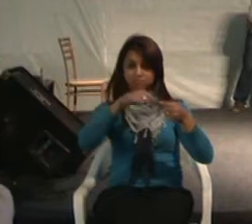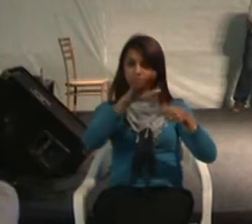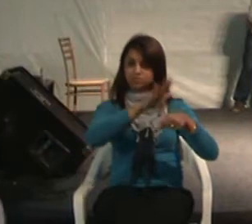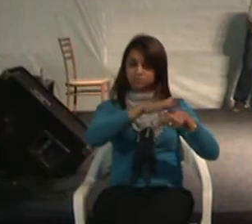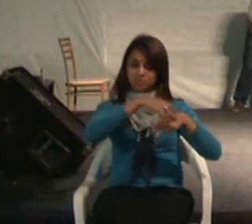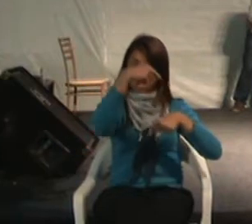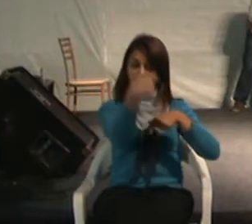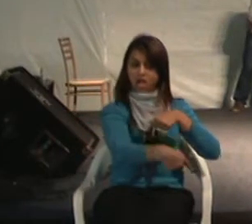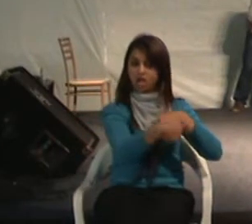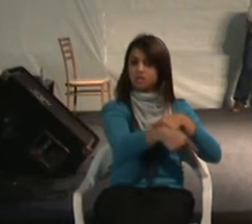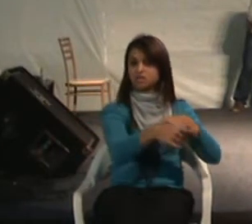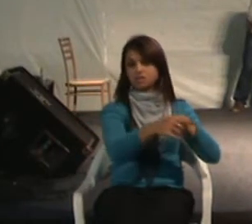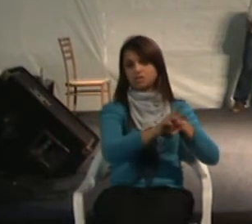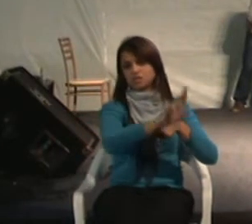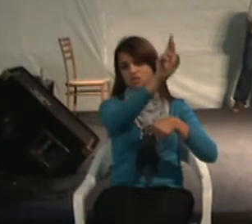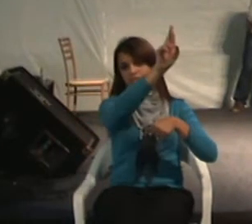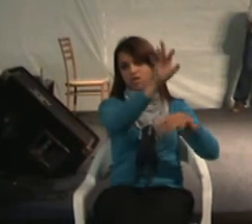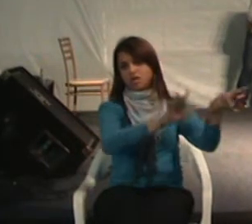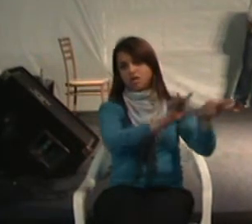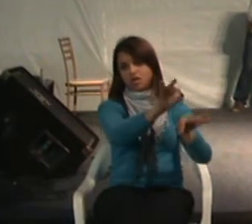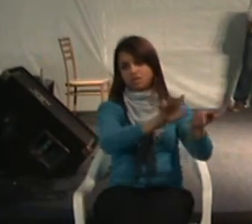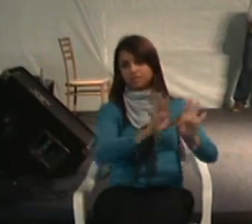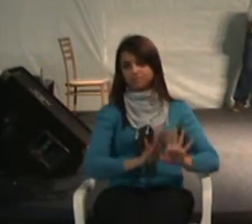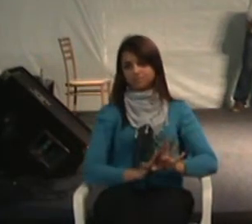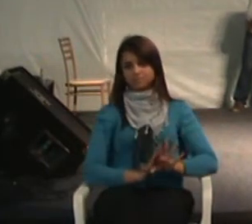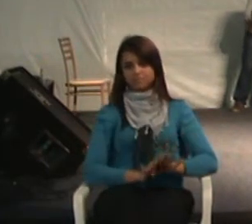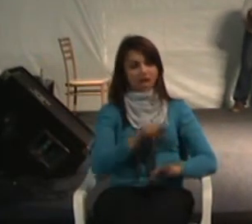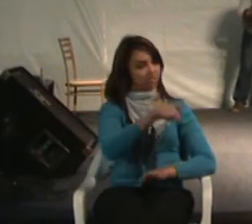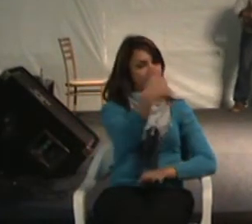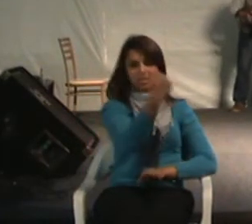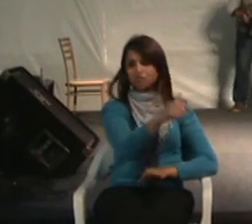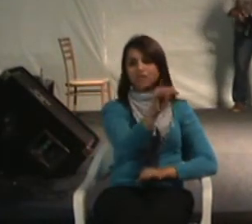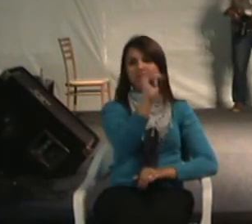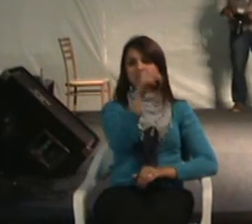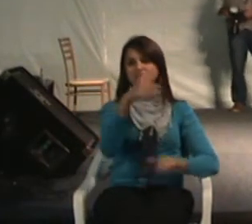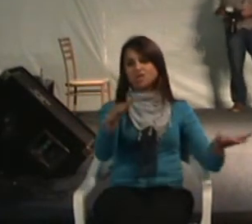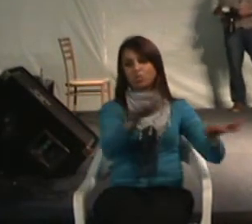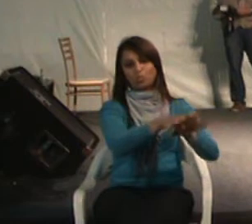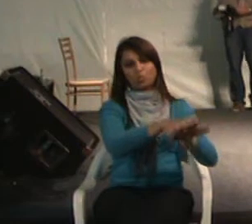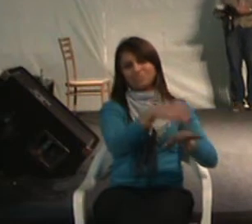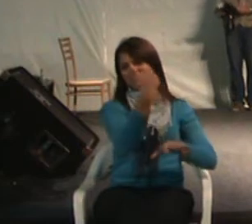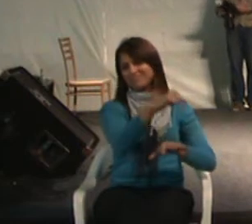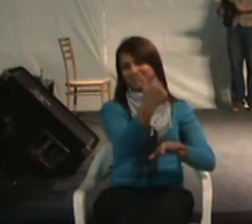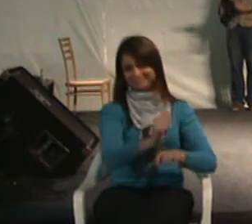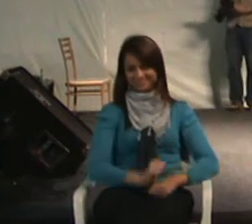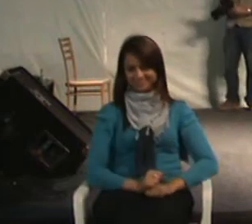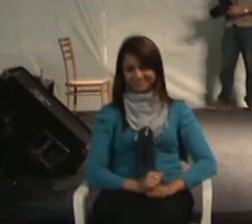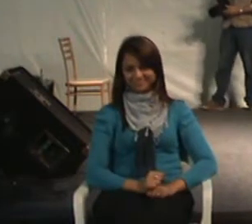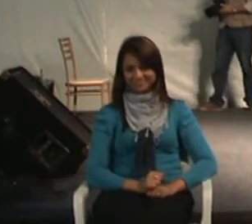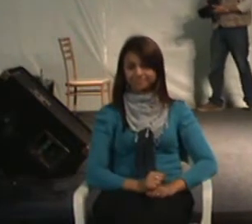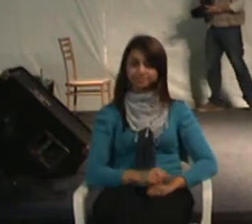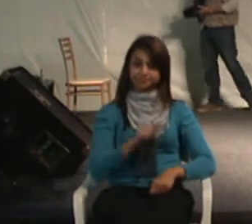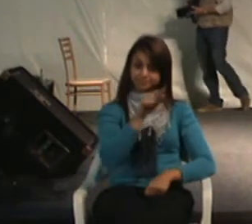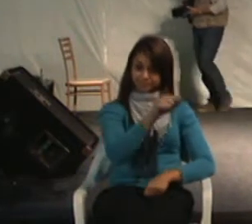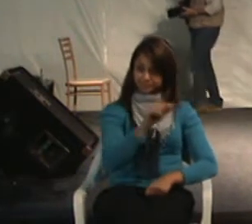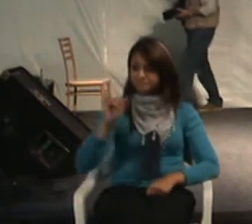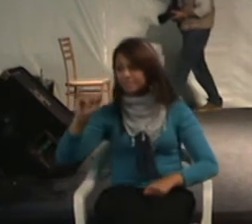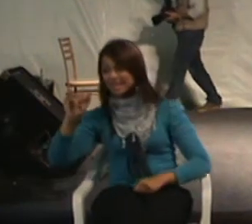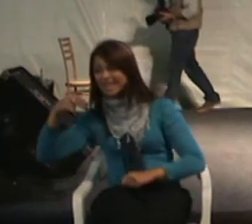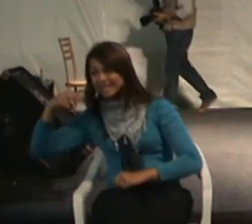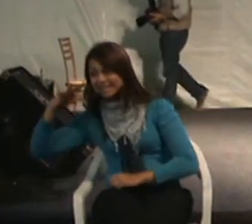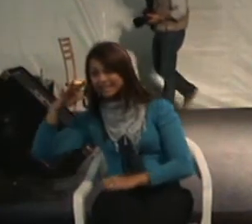então ele está fora. Ele não está, ele não está promovendo a inclusão. Então, repetindo. No conceito de